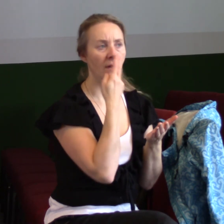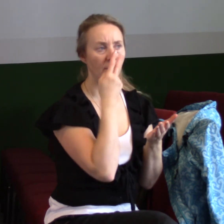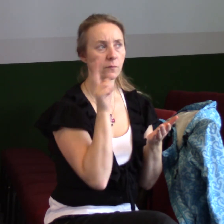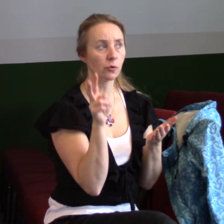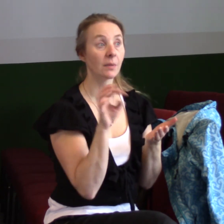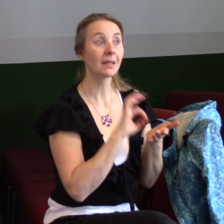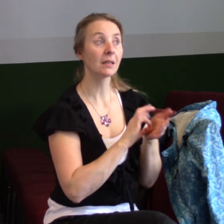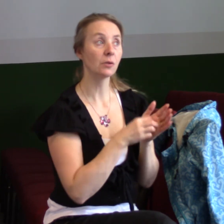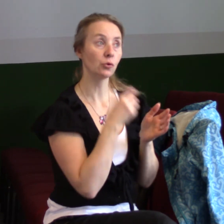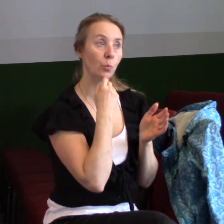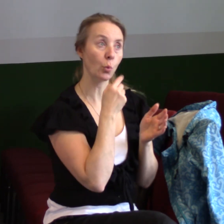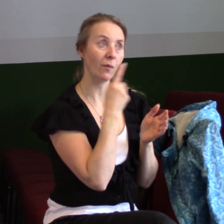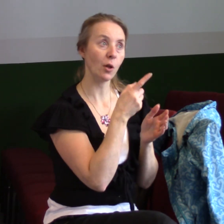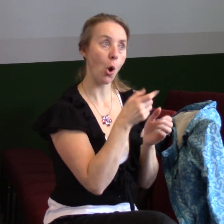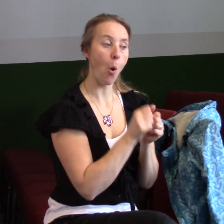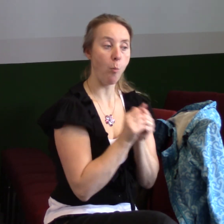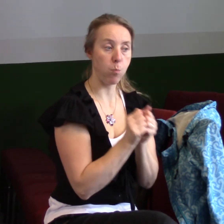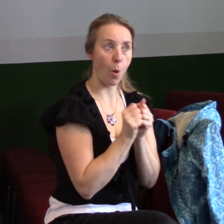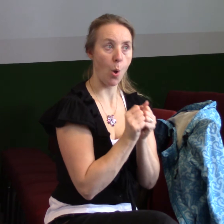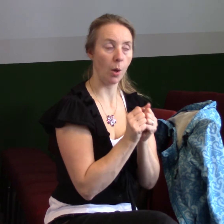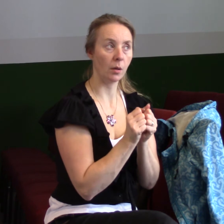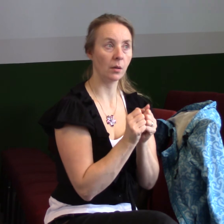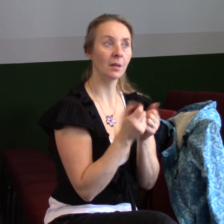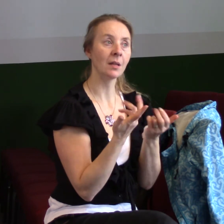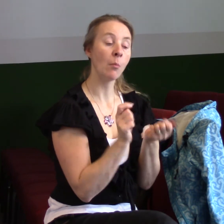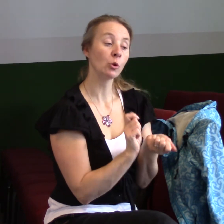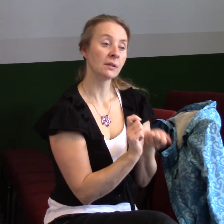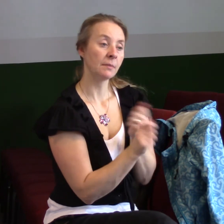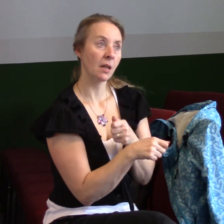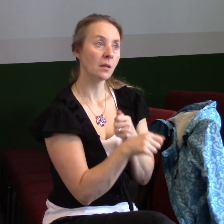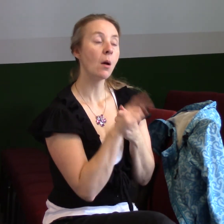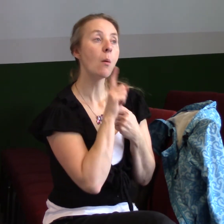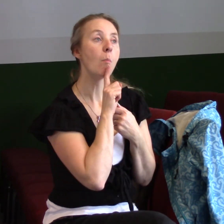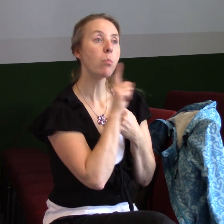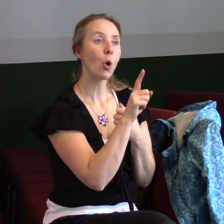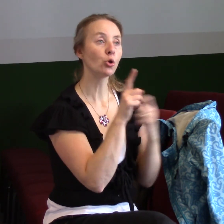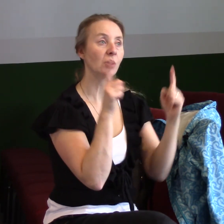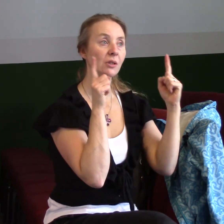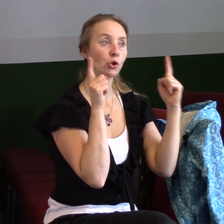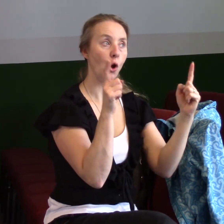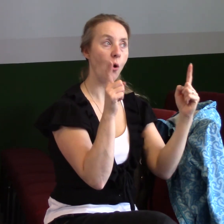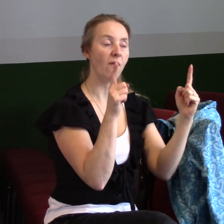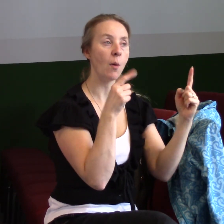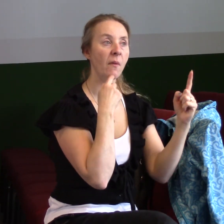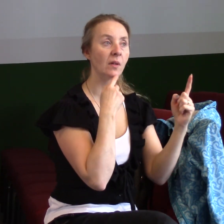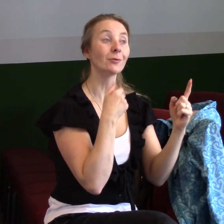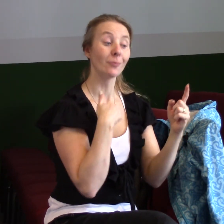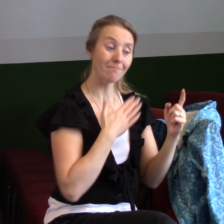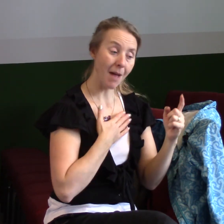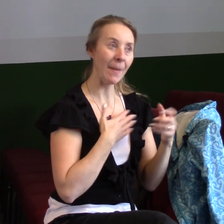zápasu nebo o nějakých změnách, tak boží slovo vždycky jako to vztahuje k tomu, že bychom se měli jako radovat. Tak to je